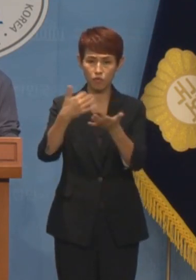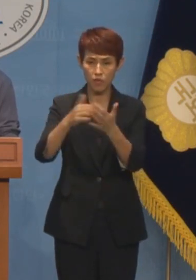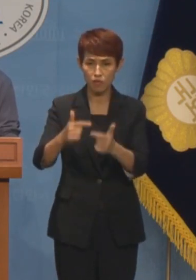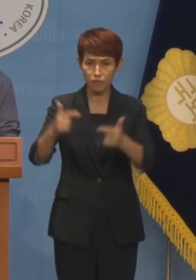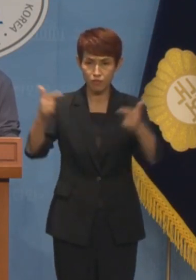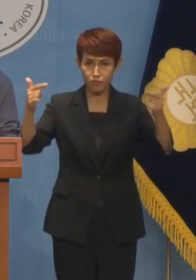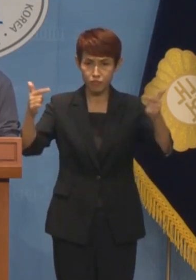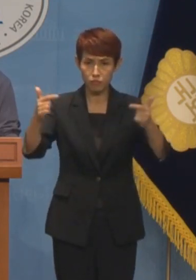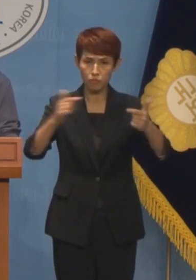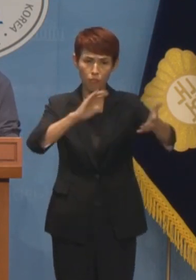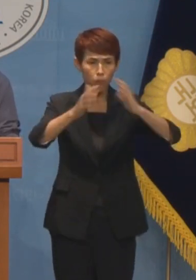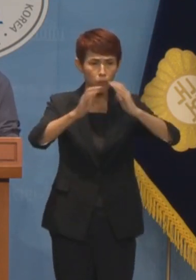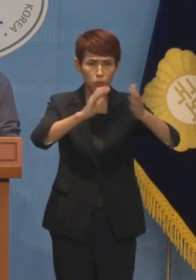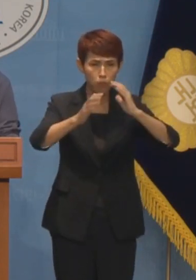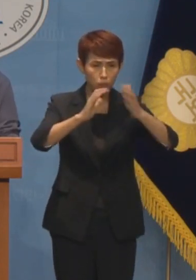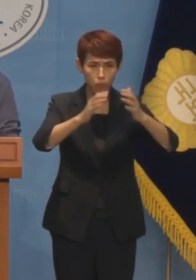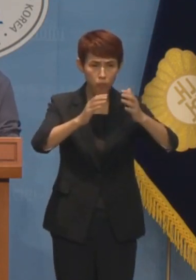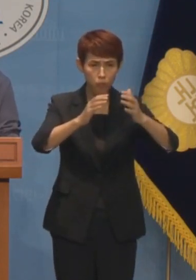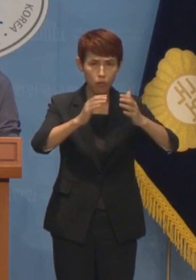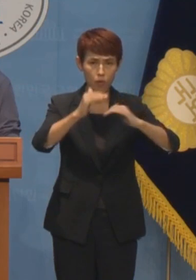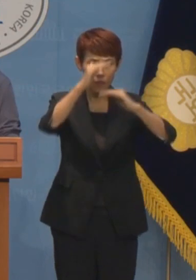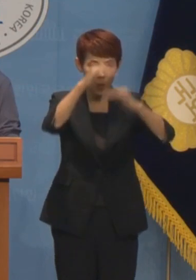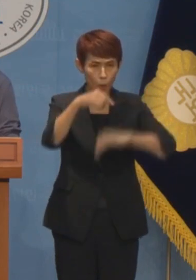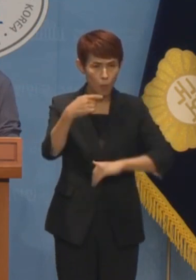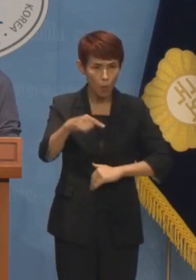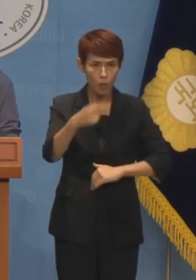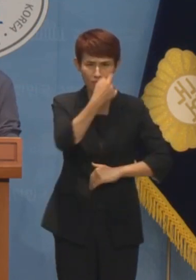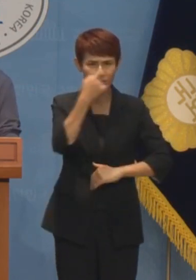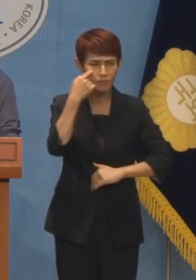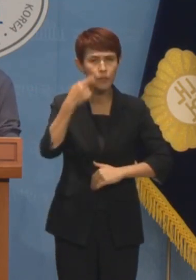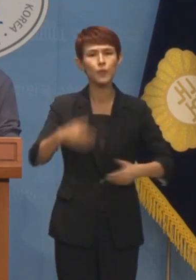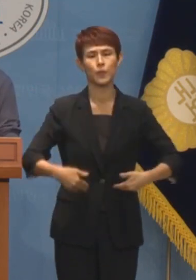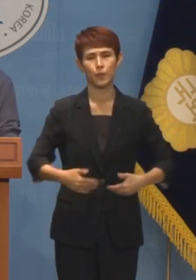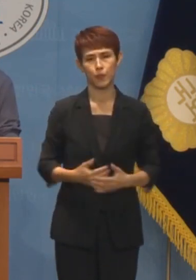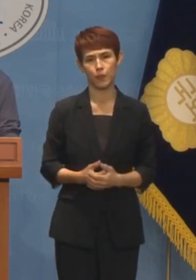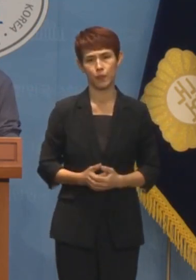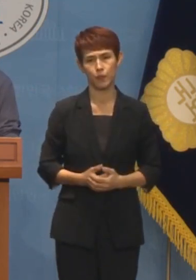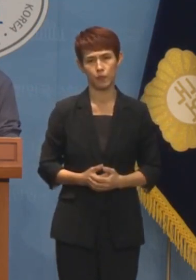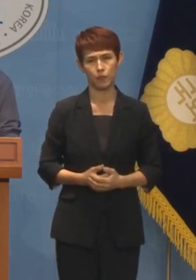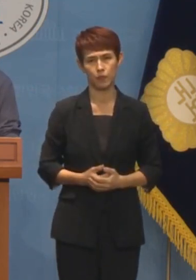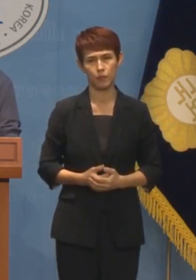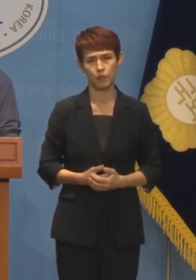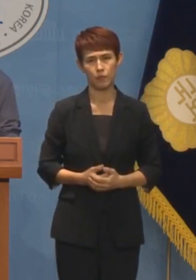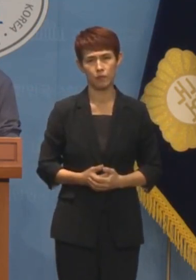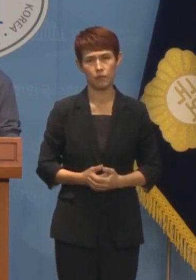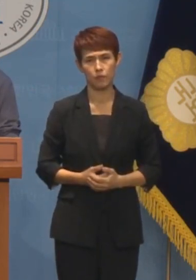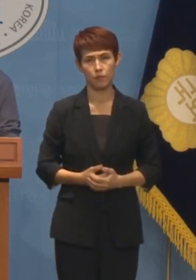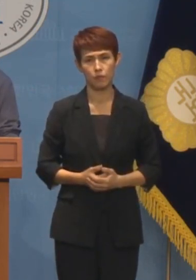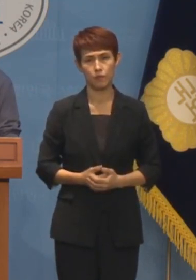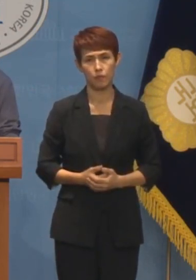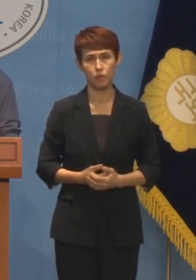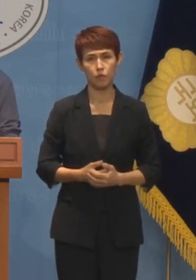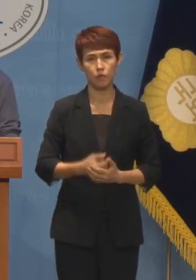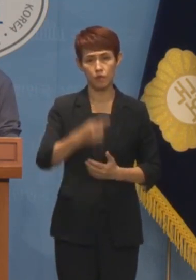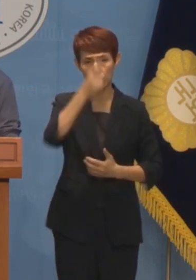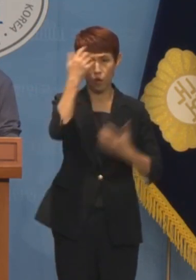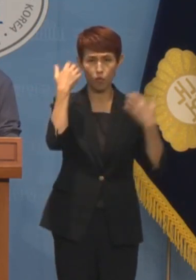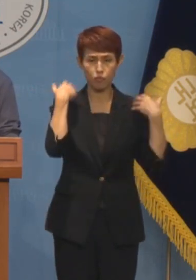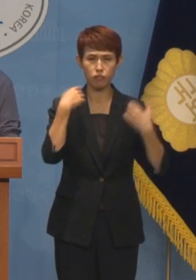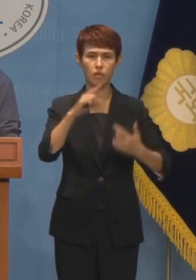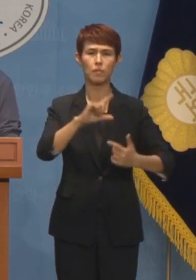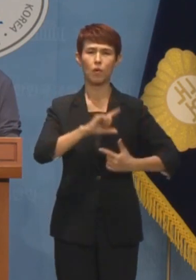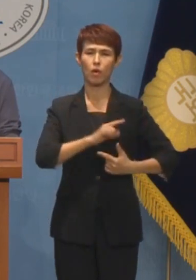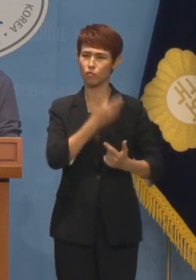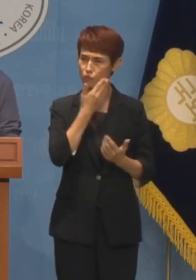논의 또한 정확하게 그 진상이 규명되어야 합니다. 부끄럽게도 이미 우리 국가에 명예가